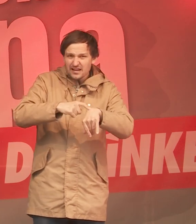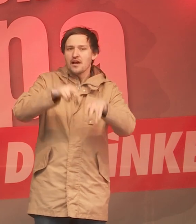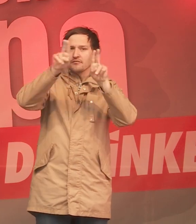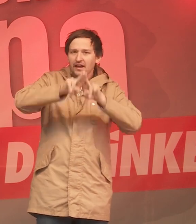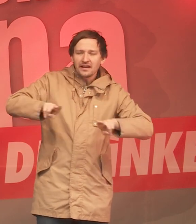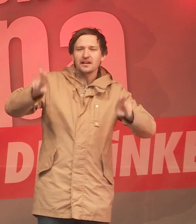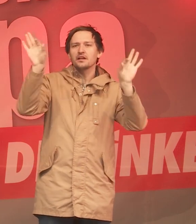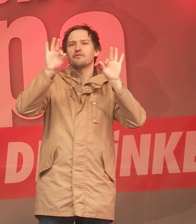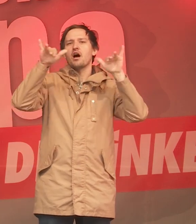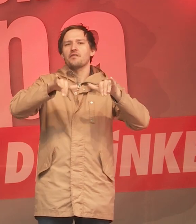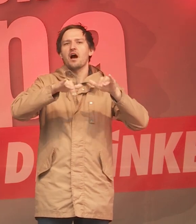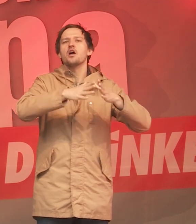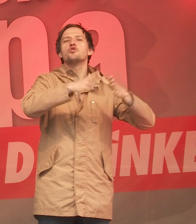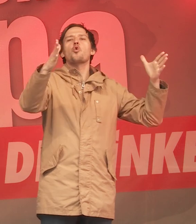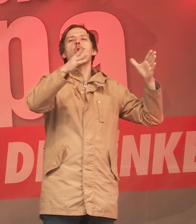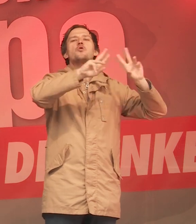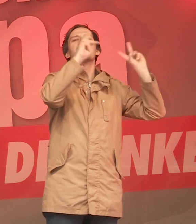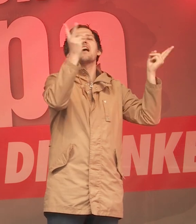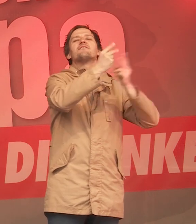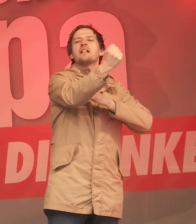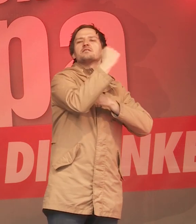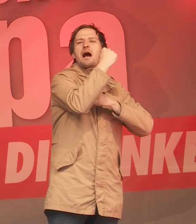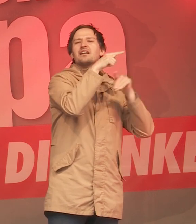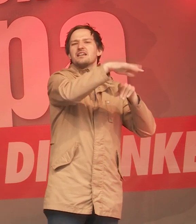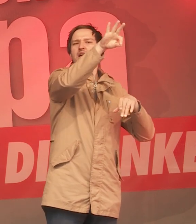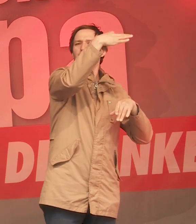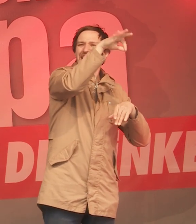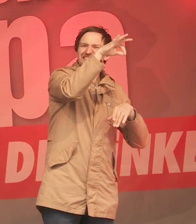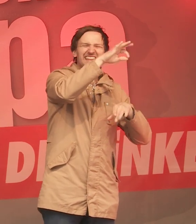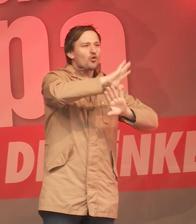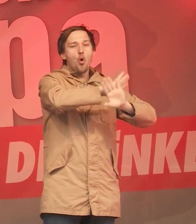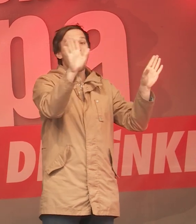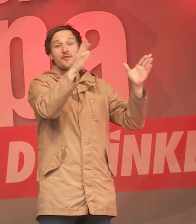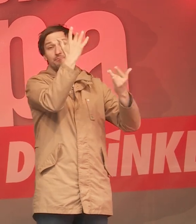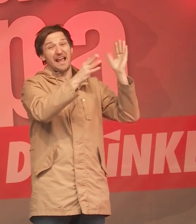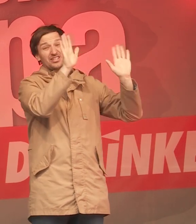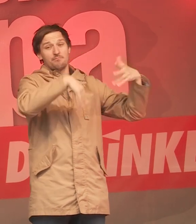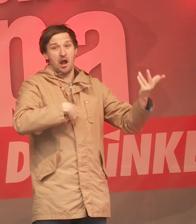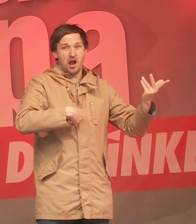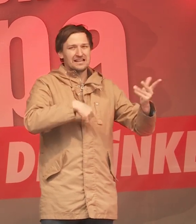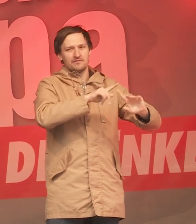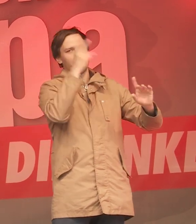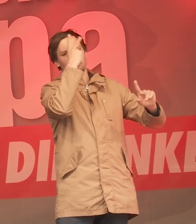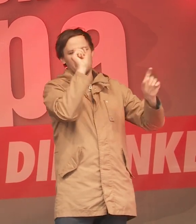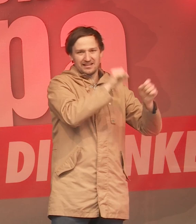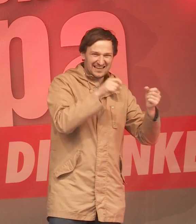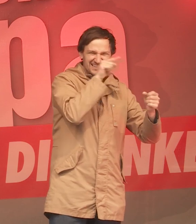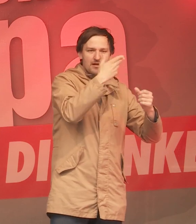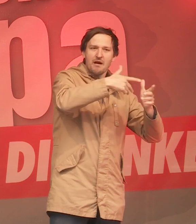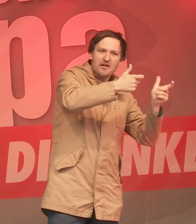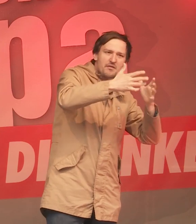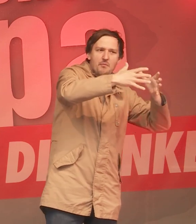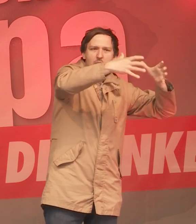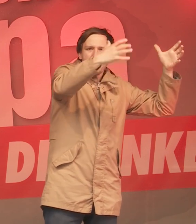in dem die größte Weltmacht einen Präsident hat, der aufrüstet und unberechenbar ist, darf doch die Europäische Union